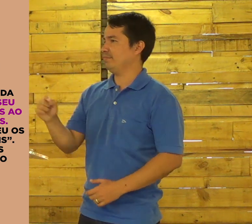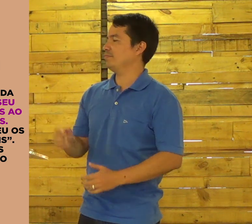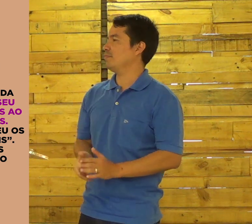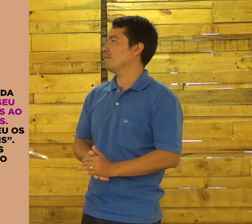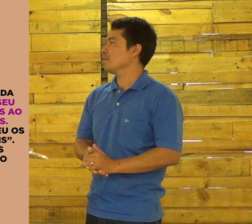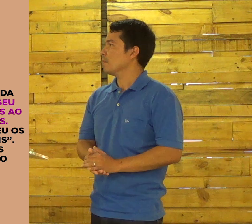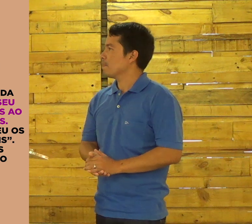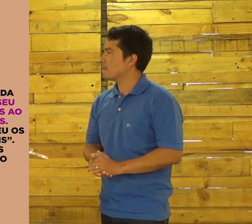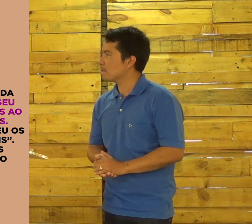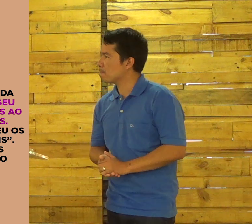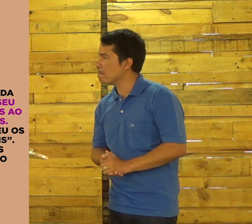época de cultura diferente.